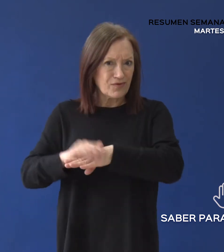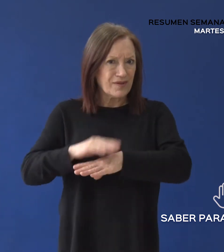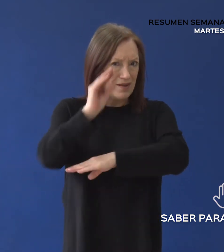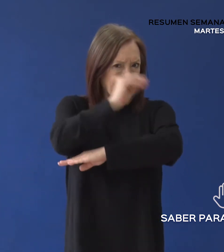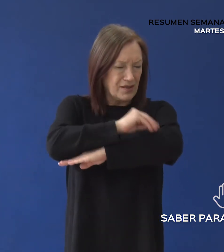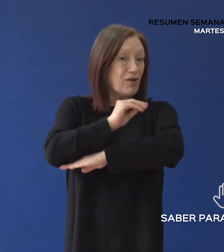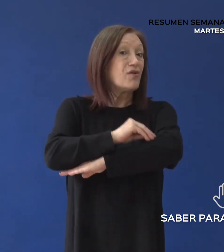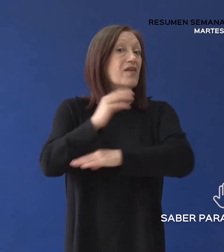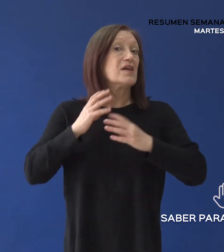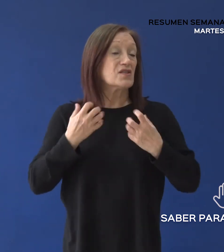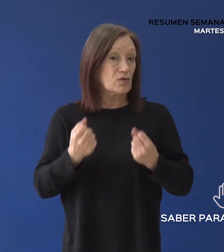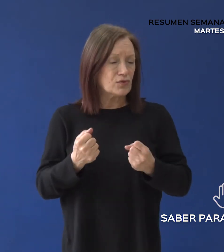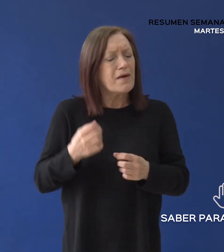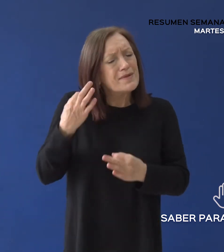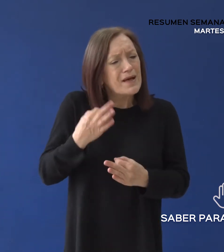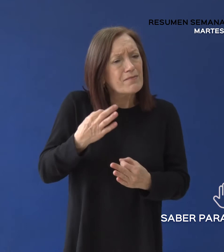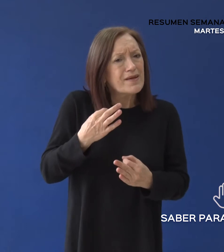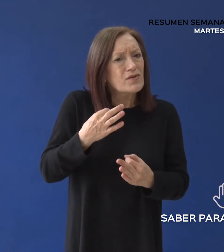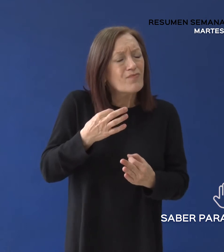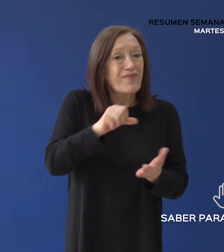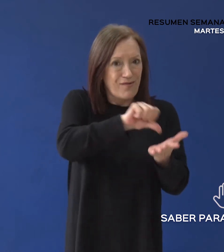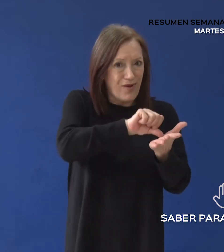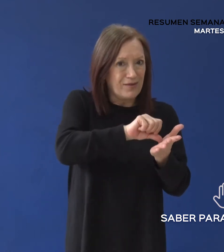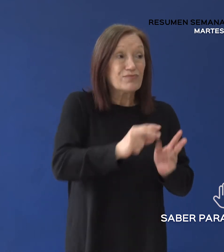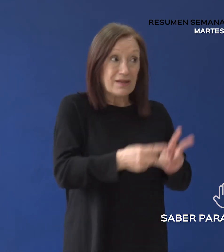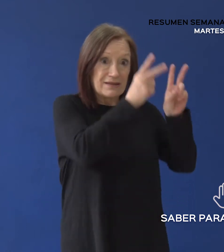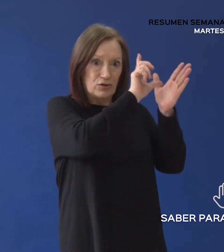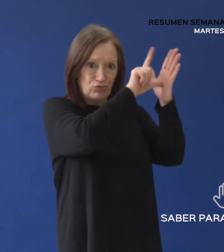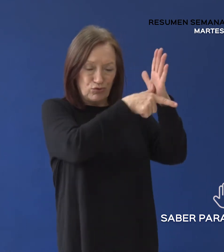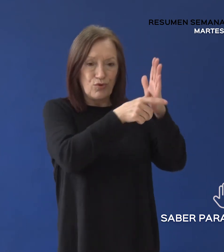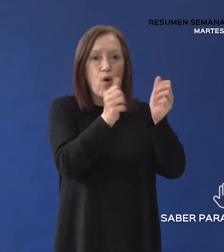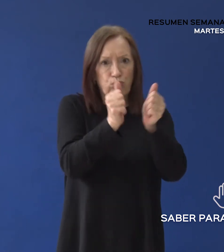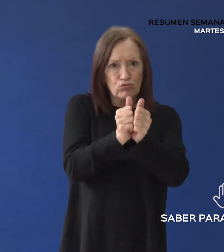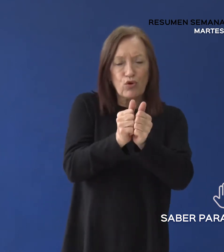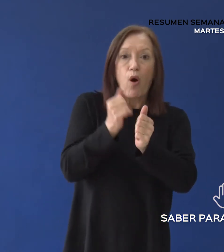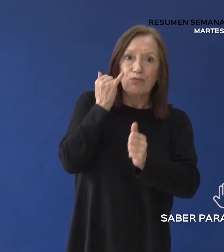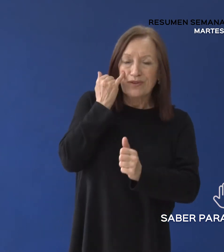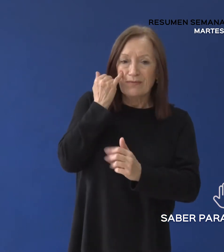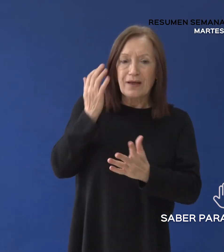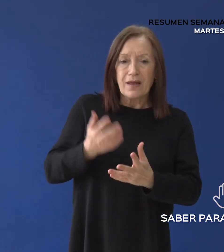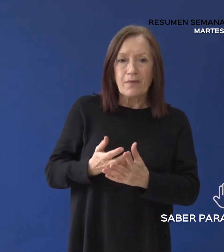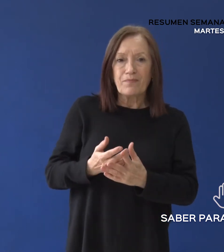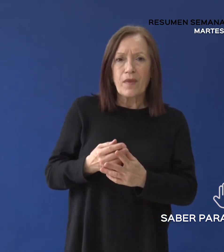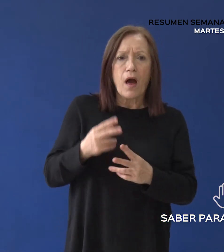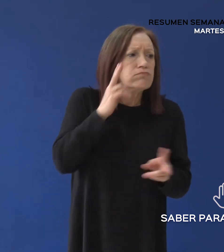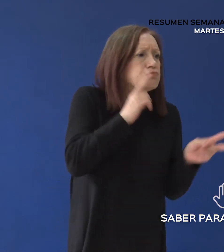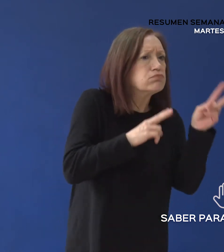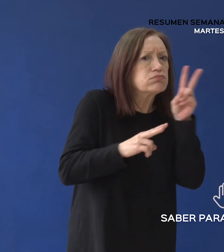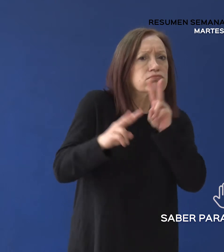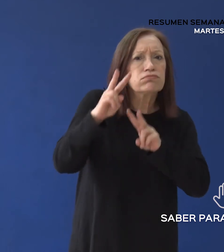y puntualmente en la localidad de Río Turbio, junto con el municipio, realizaron la búsqueda puerta a